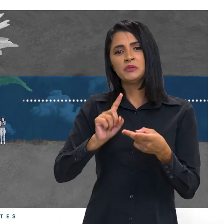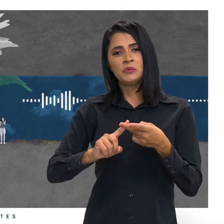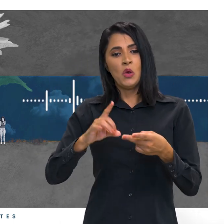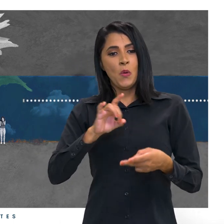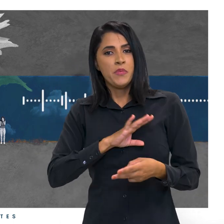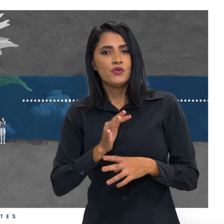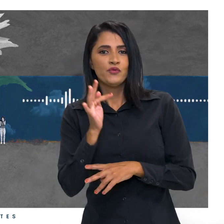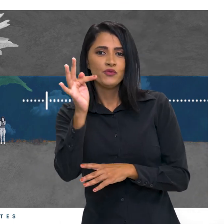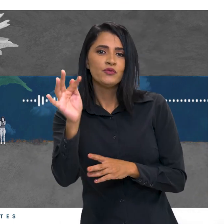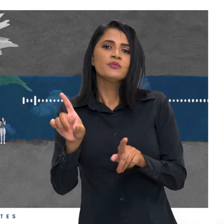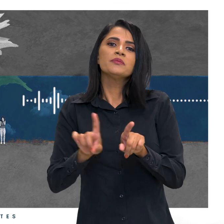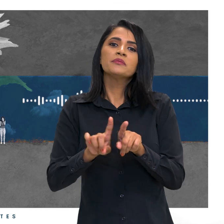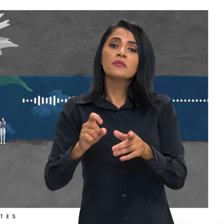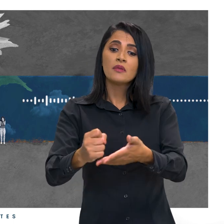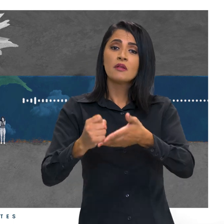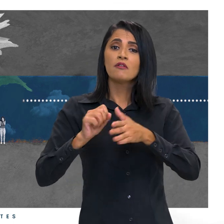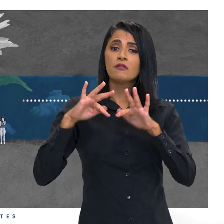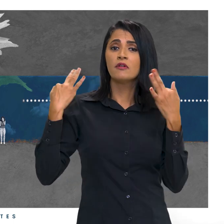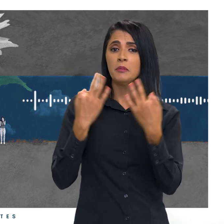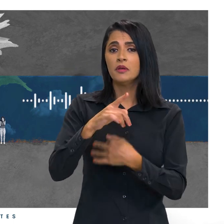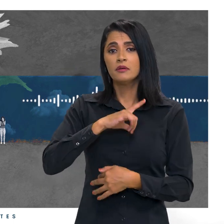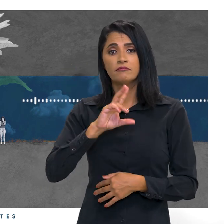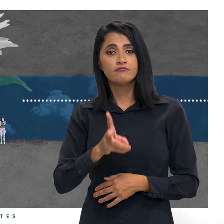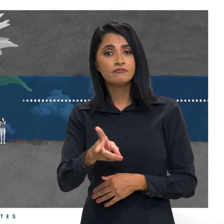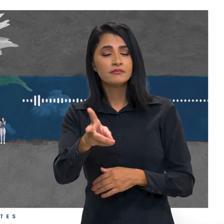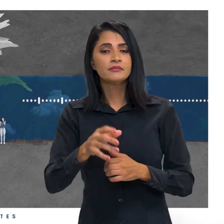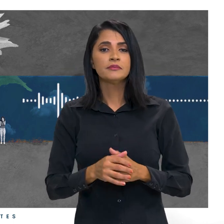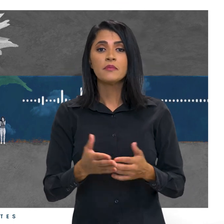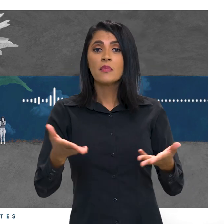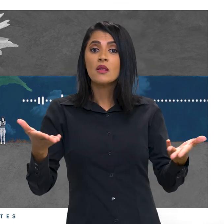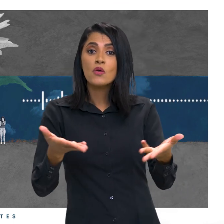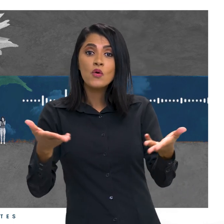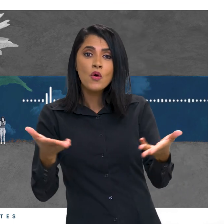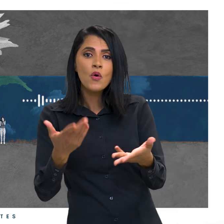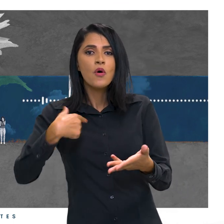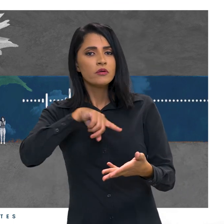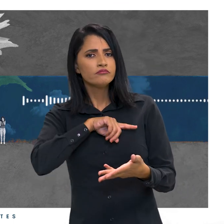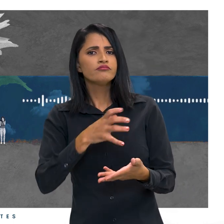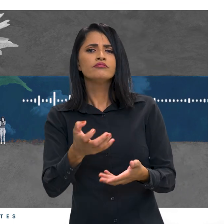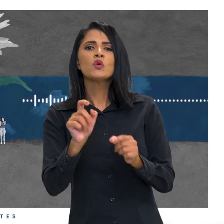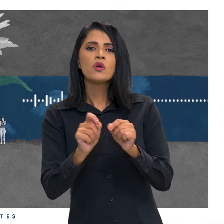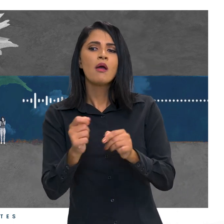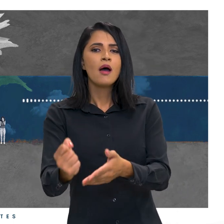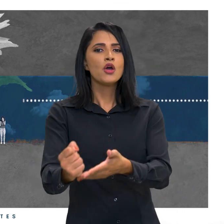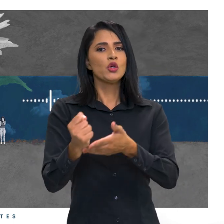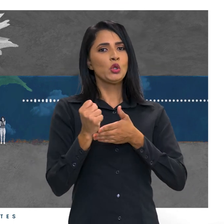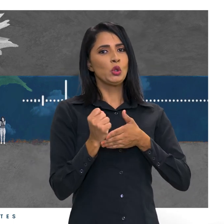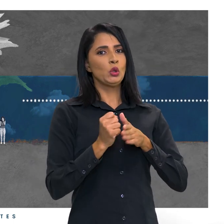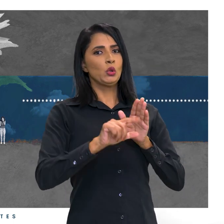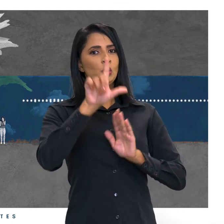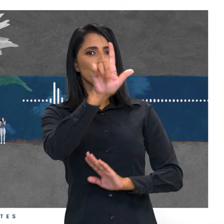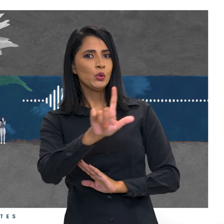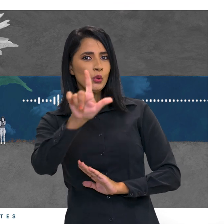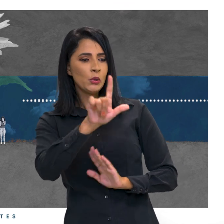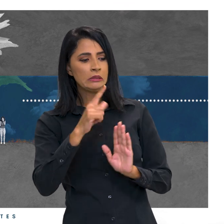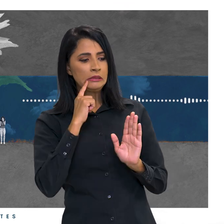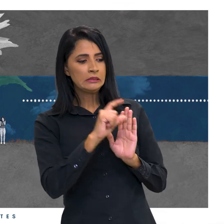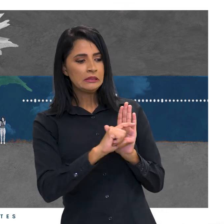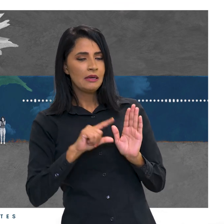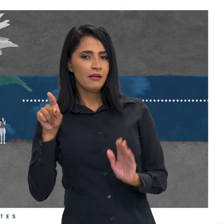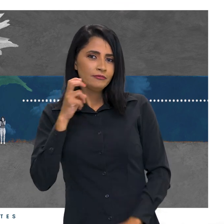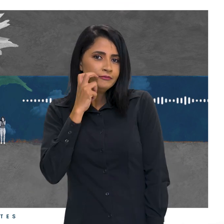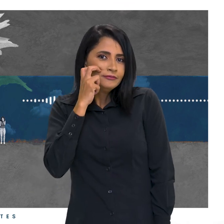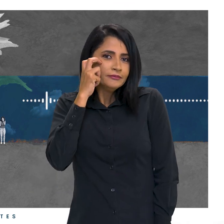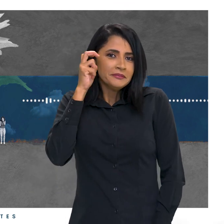futuro e do apoio familiar que recebe. Agora, a gente queria mesmo uma ajudinha literária dele. Um pouco tímido,